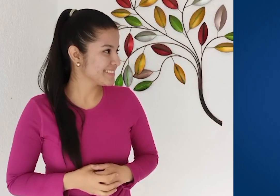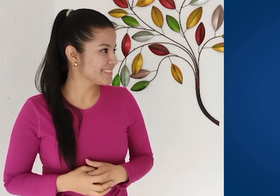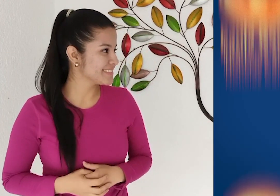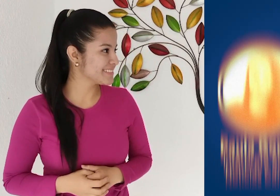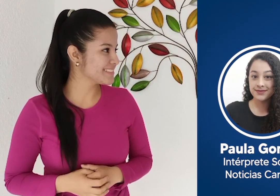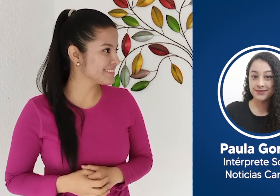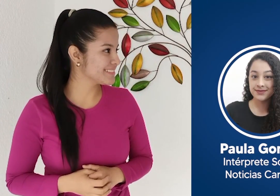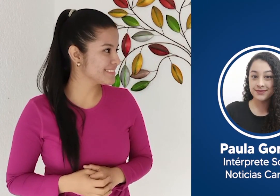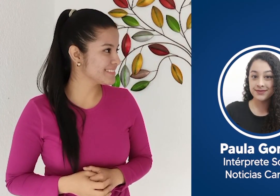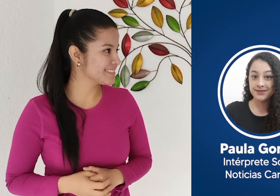Paula Gómez.